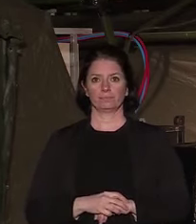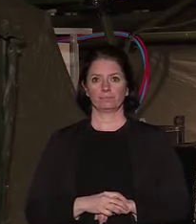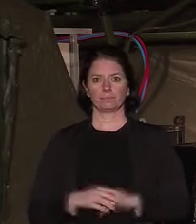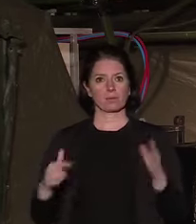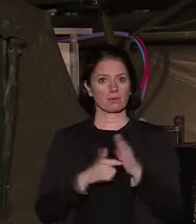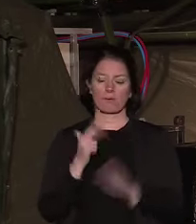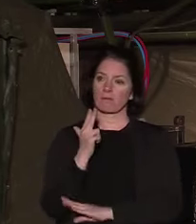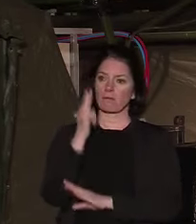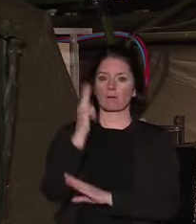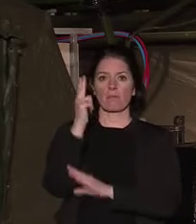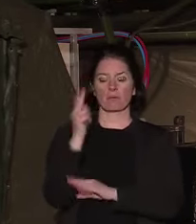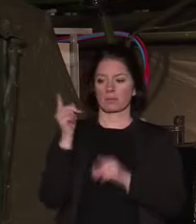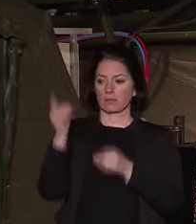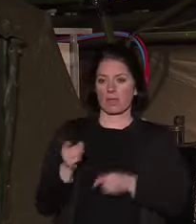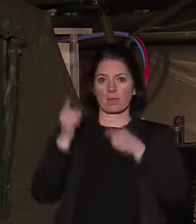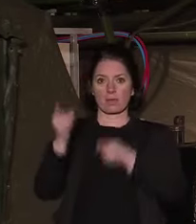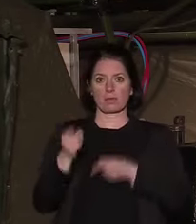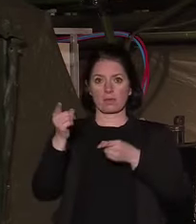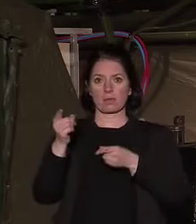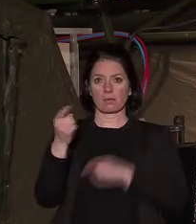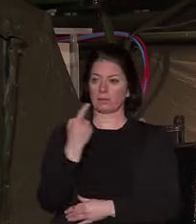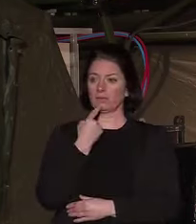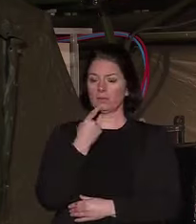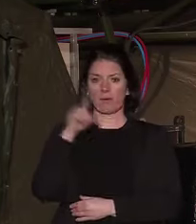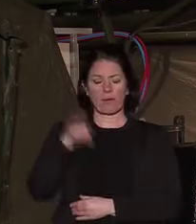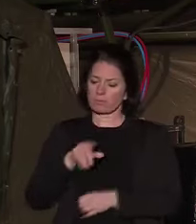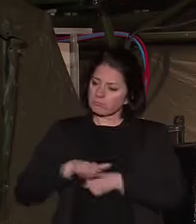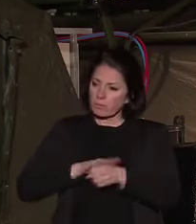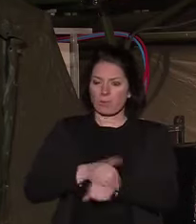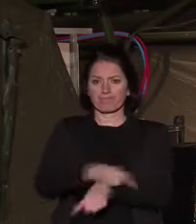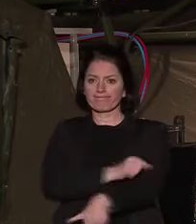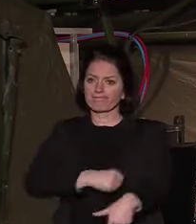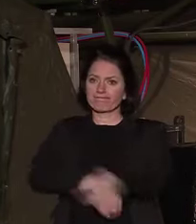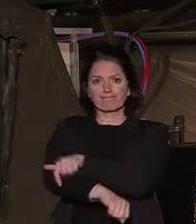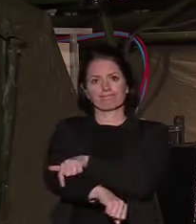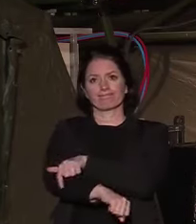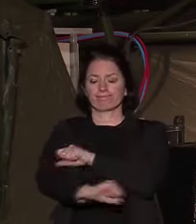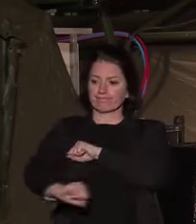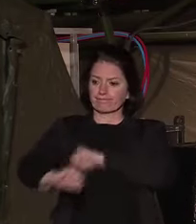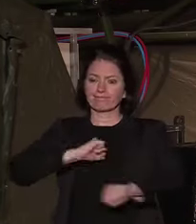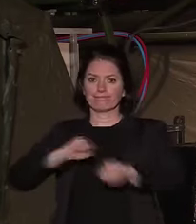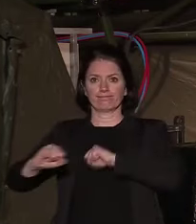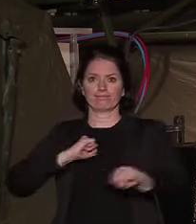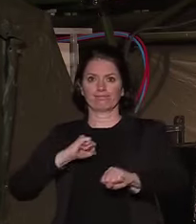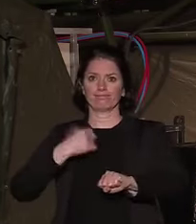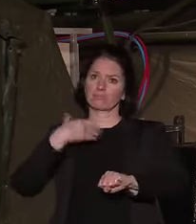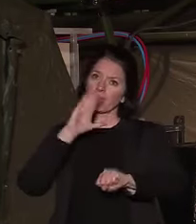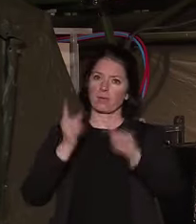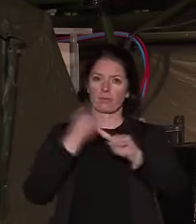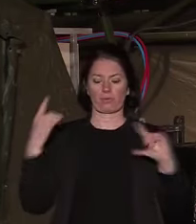guerre, on s'y engage tout entier. On s'y mobilise dans l'unité.